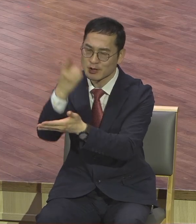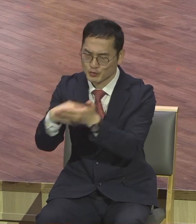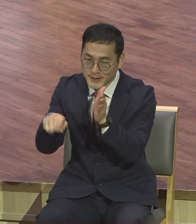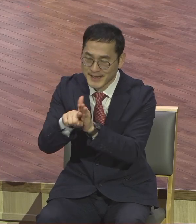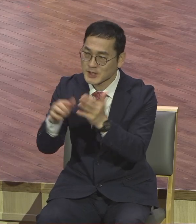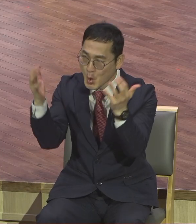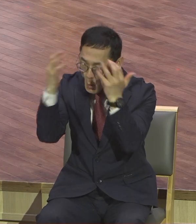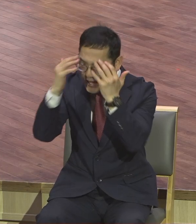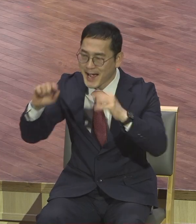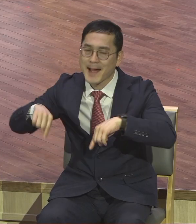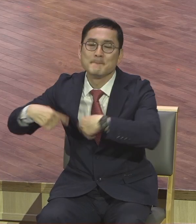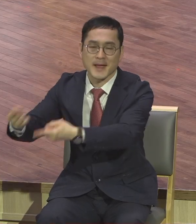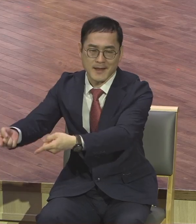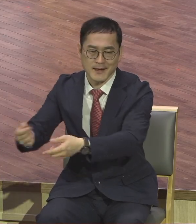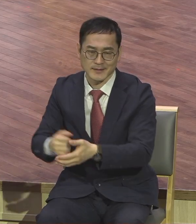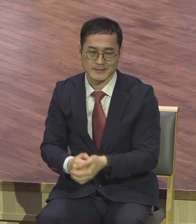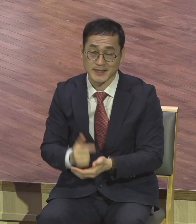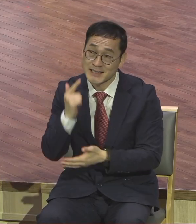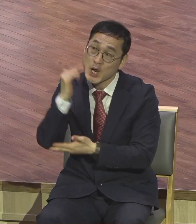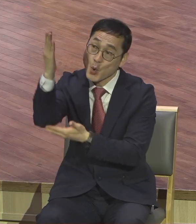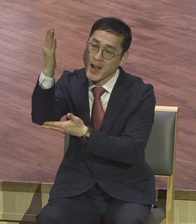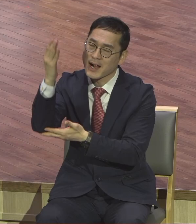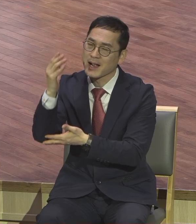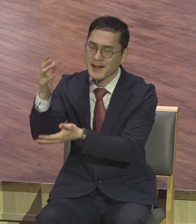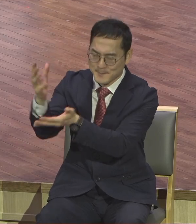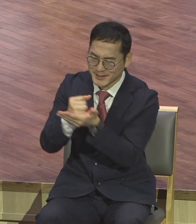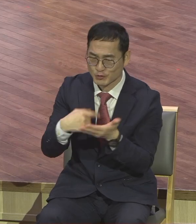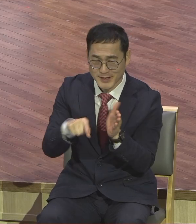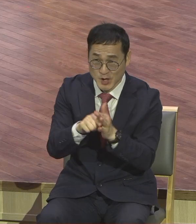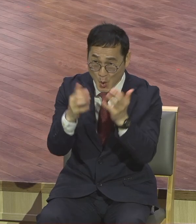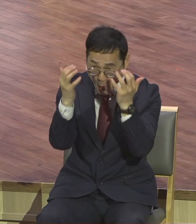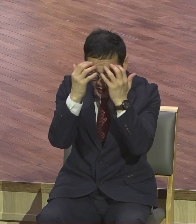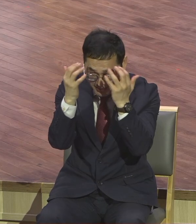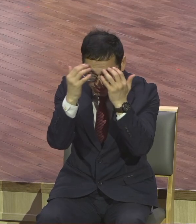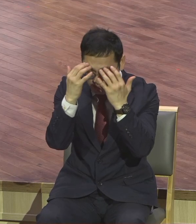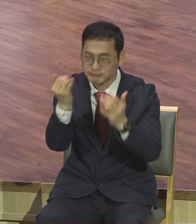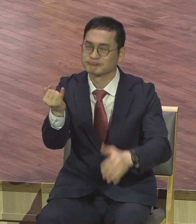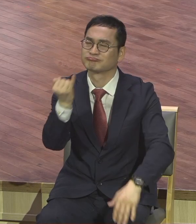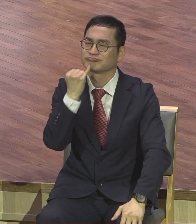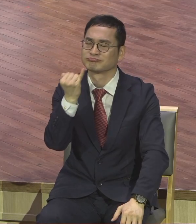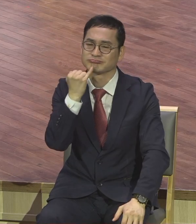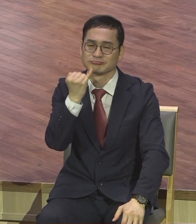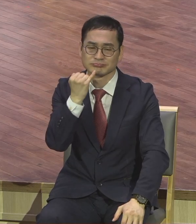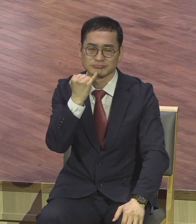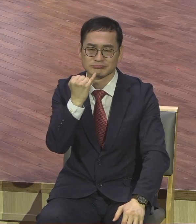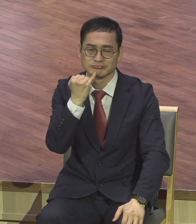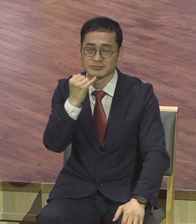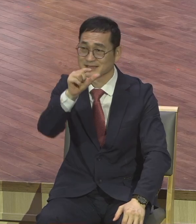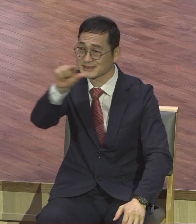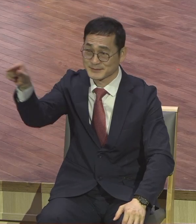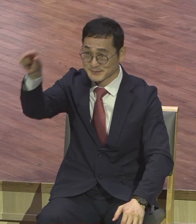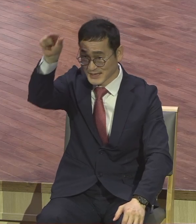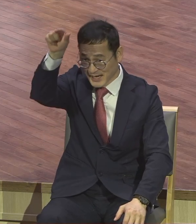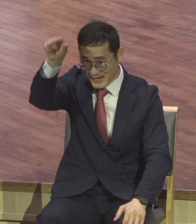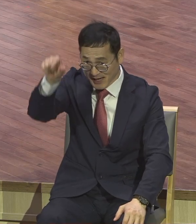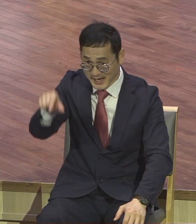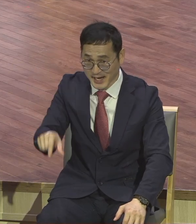영광을 받기 위하여 고난도 함께 노 크로스 노 크라운 십자가 체험 못한 사람